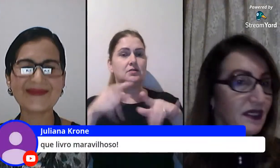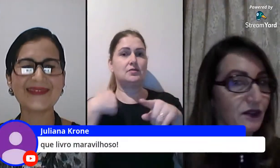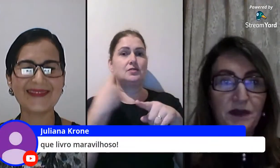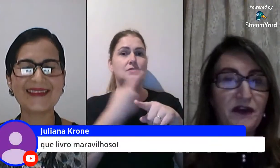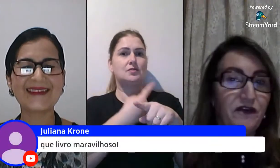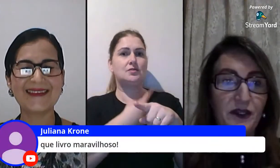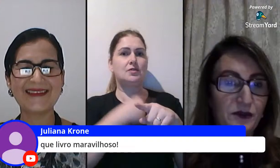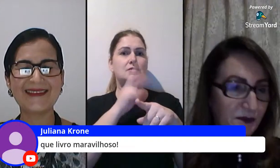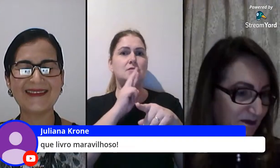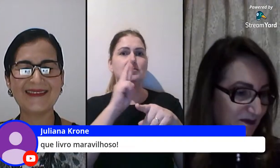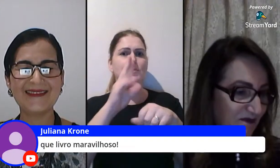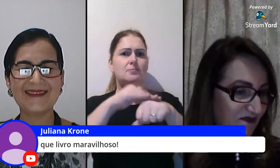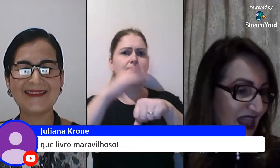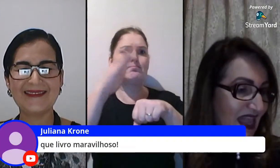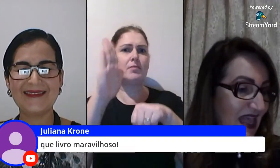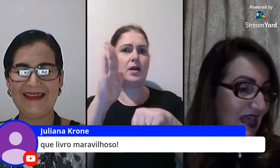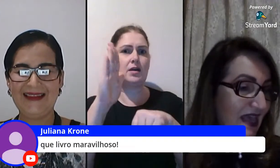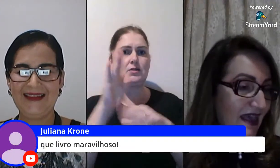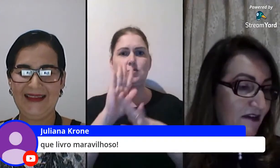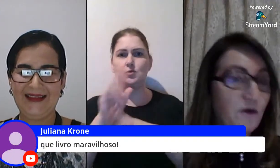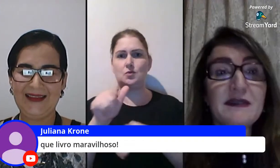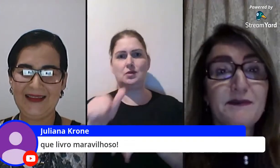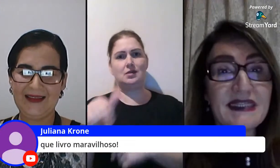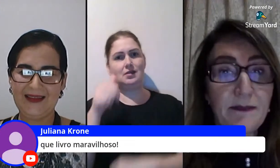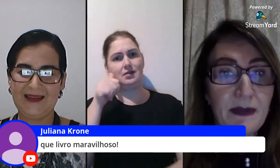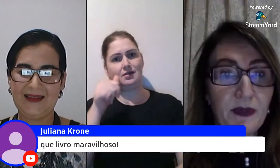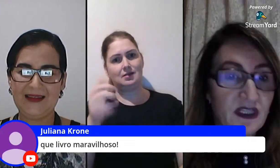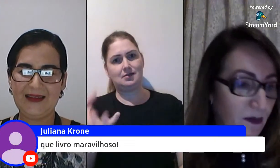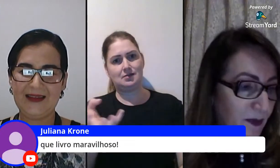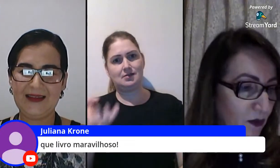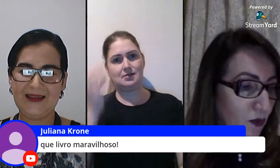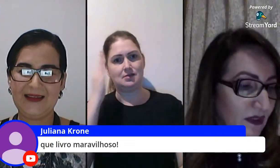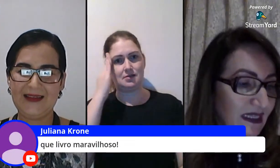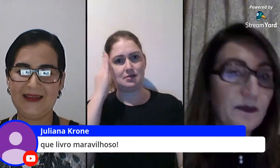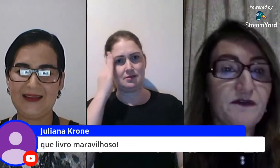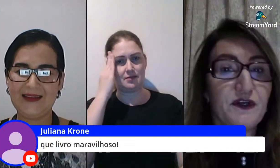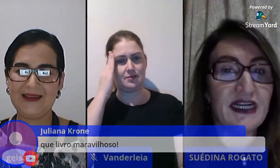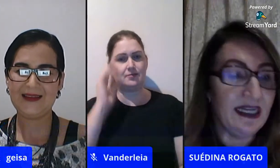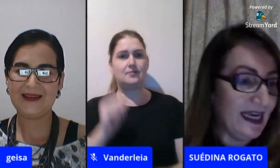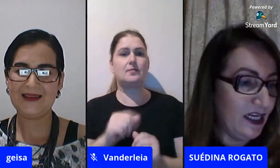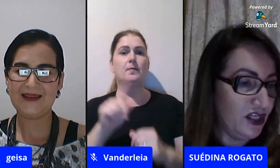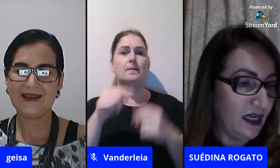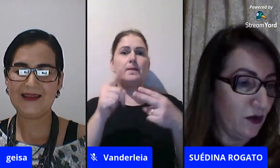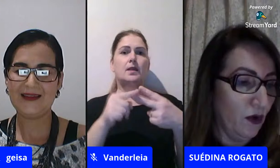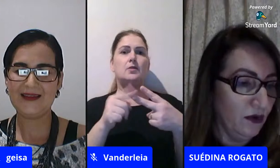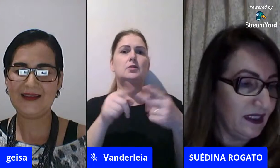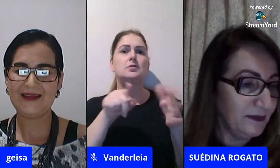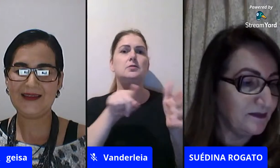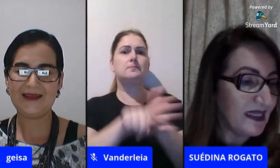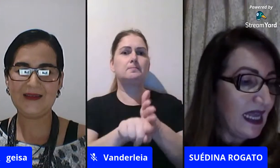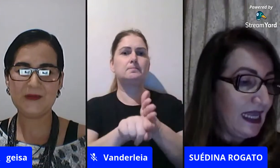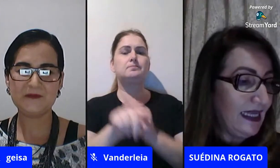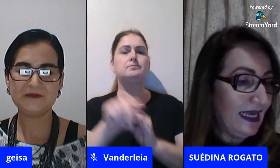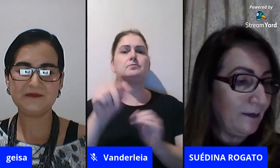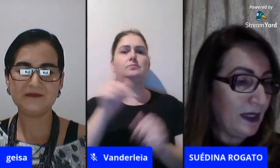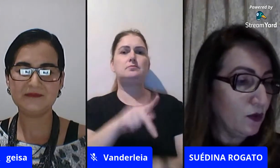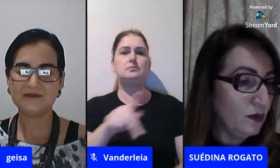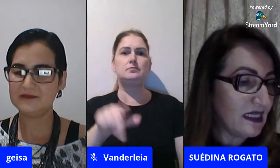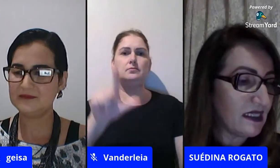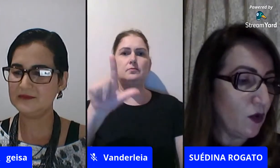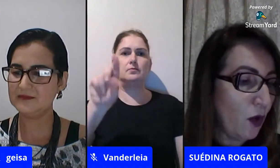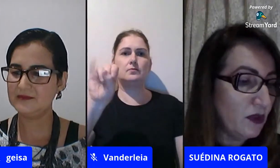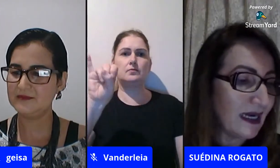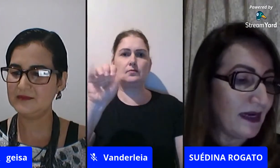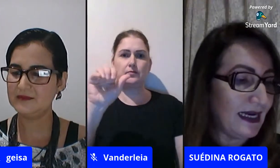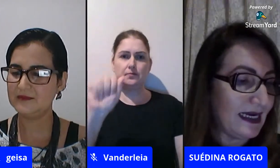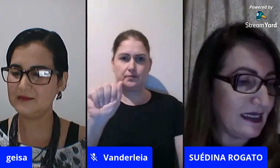do que ela tá perguntando perfeito vou passar pra próxima pergunta da professora Lia Regina Conter e ela